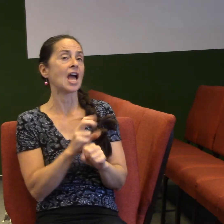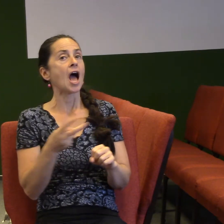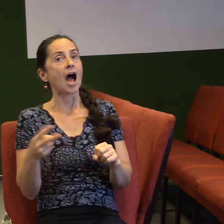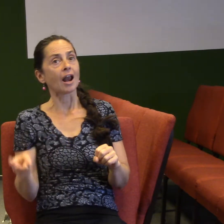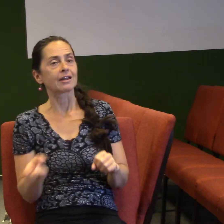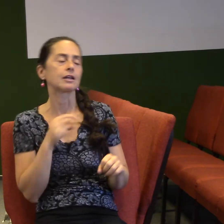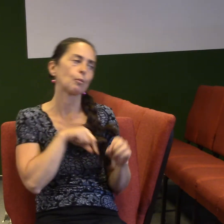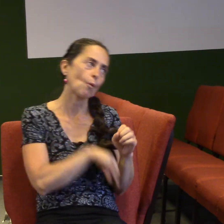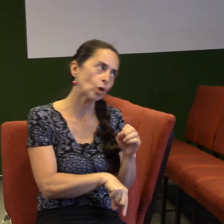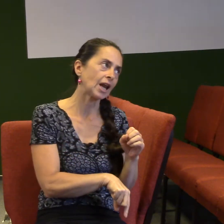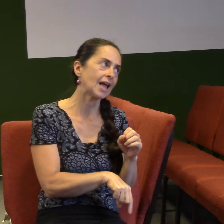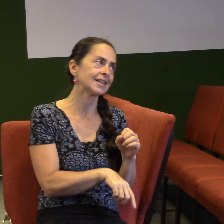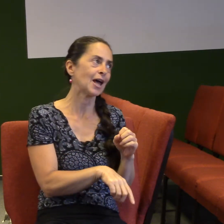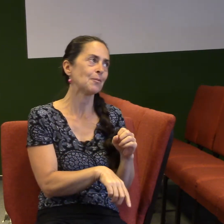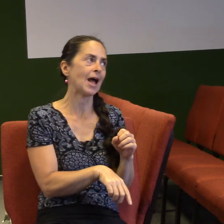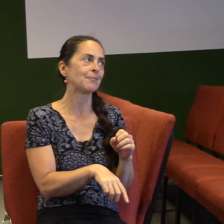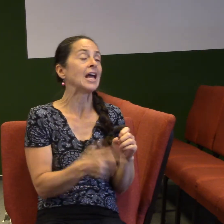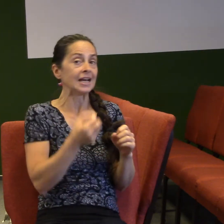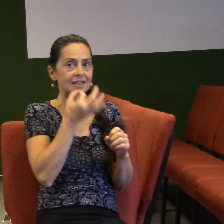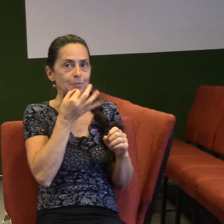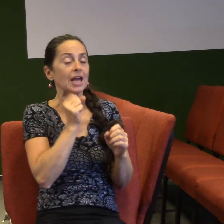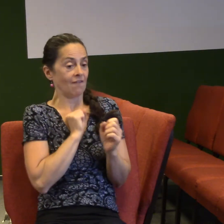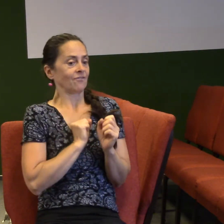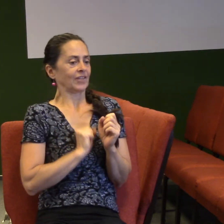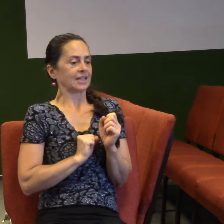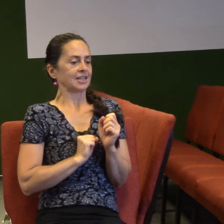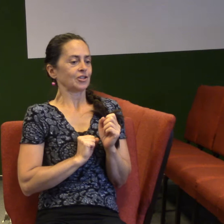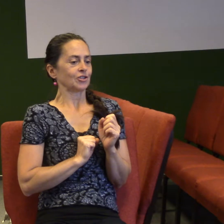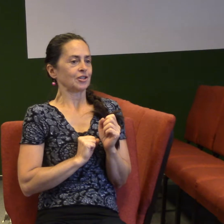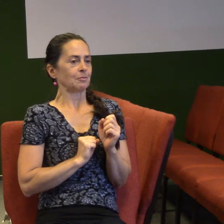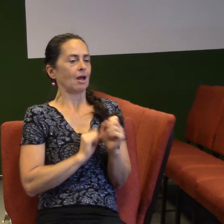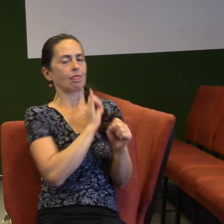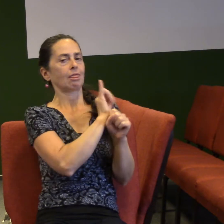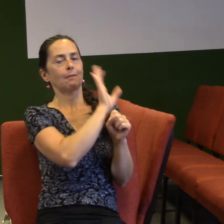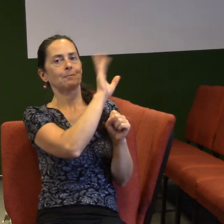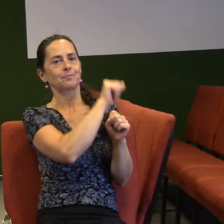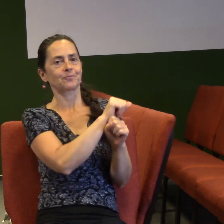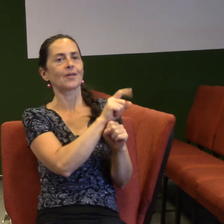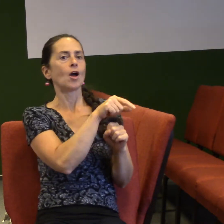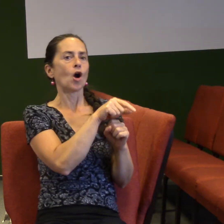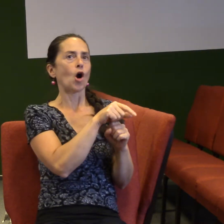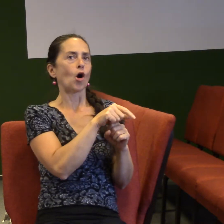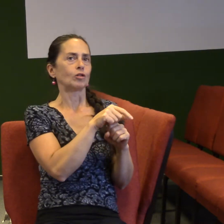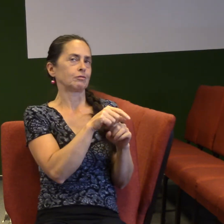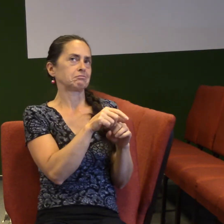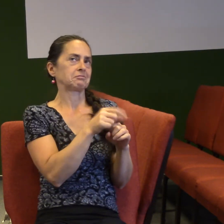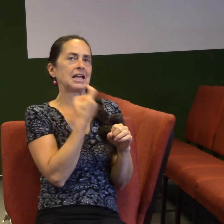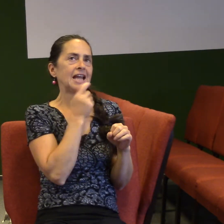že někdy, když jako vydržíme a překonáme to, tak on potom nakonec taky jako odpadne a už to nedělá. Ale jako tenhle